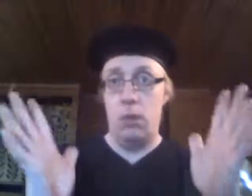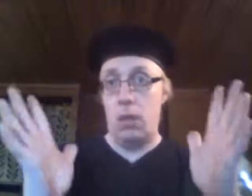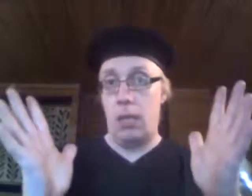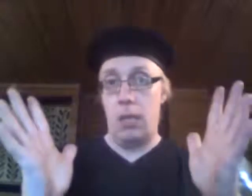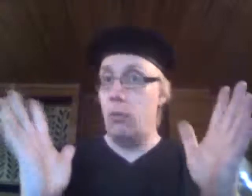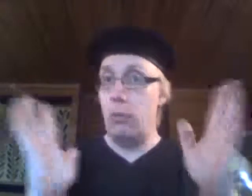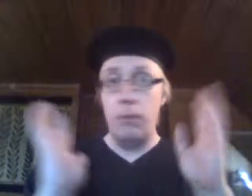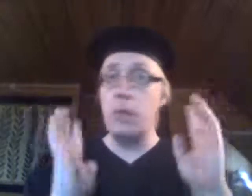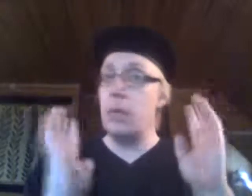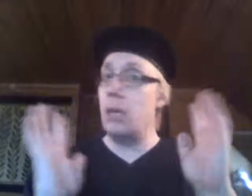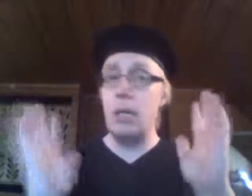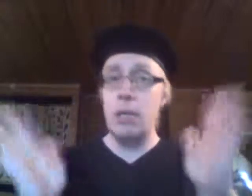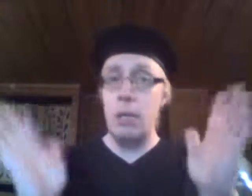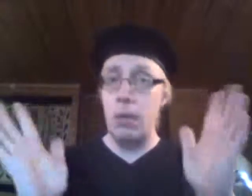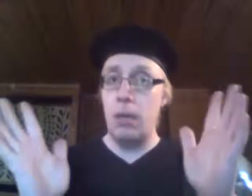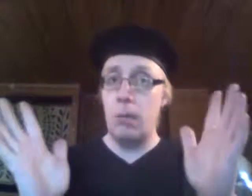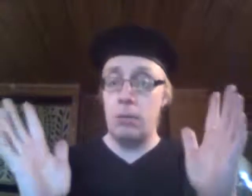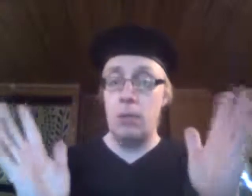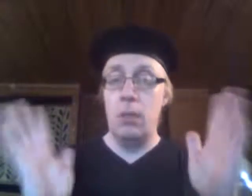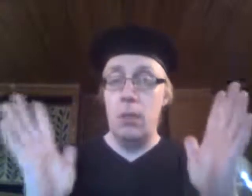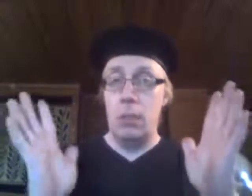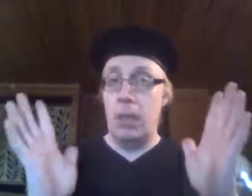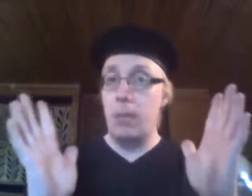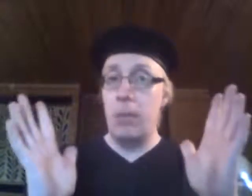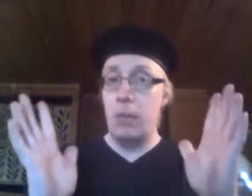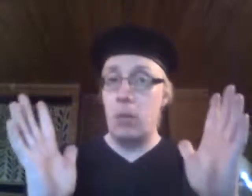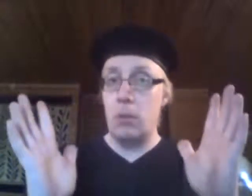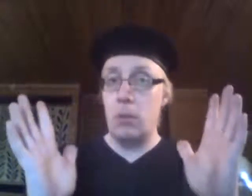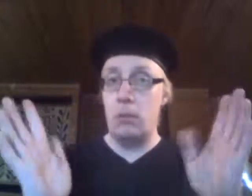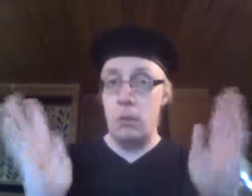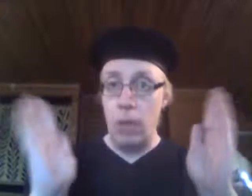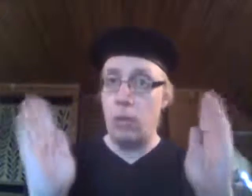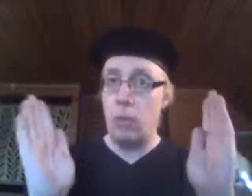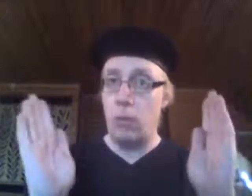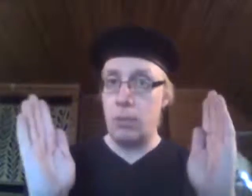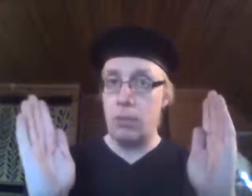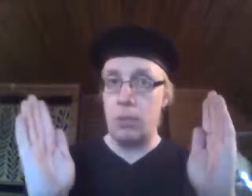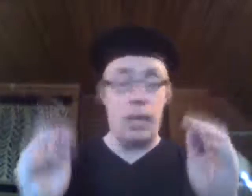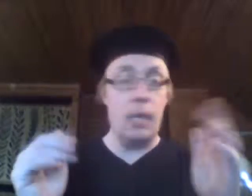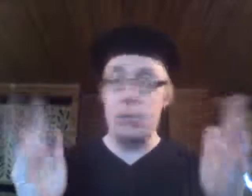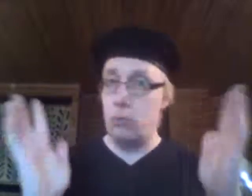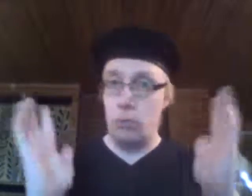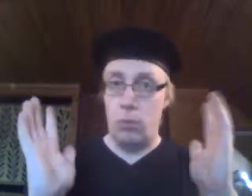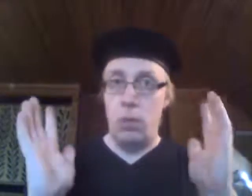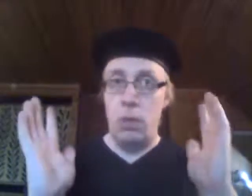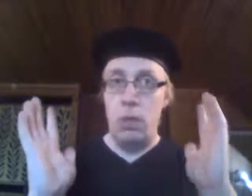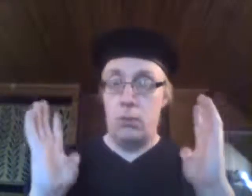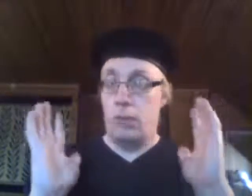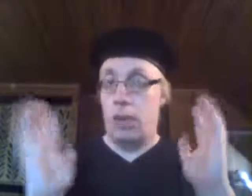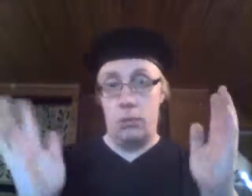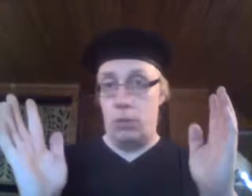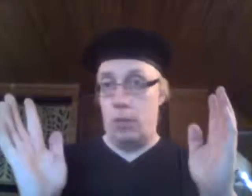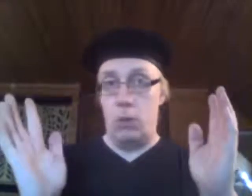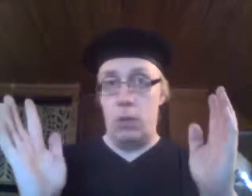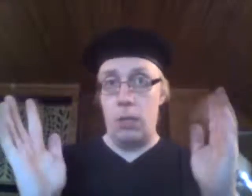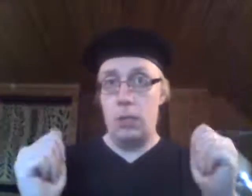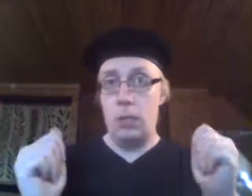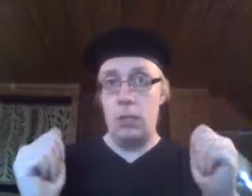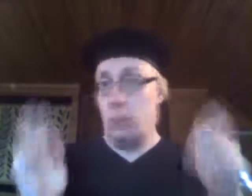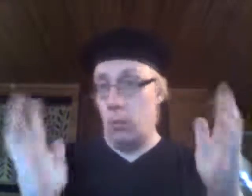Kaikkiaan muita verrataan kaikkien maailman pahimpiin johtajiin. Se on ehdottomasti sillä, eihän se ole tullut, se on valittu demokraattisesti. No,